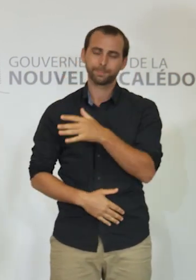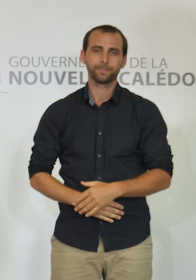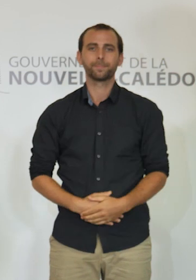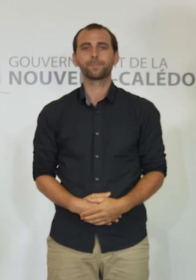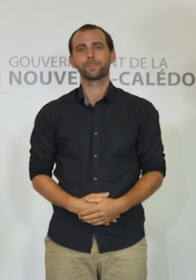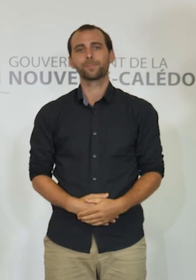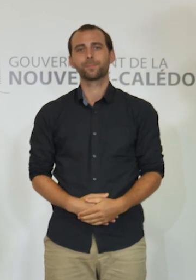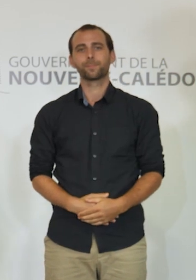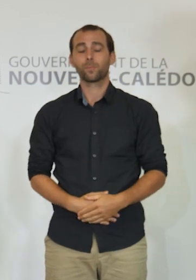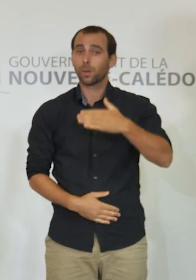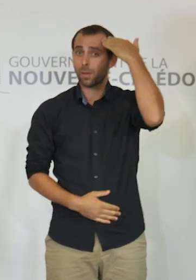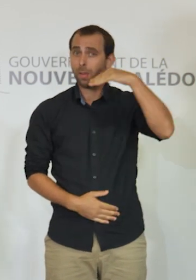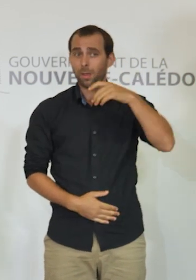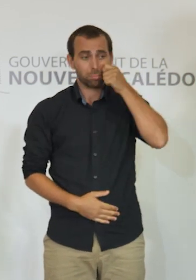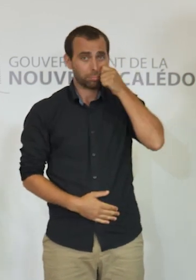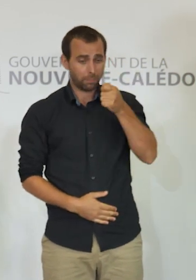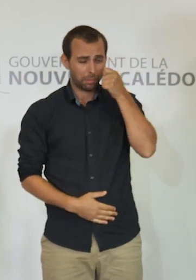les investigations sont en cours.